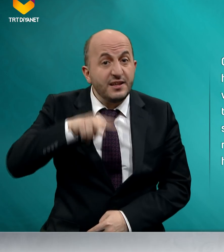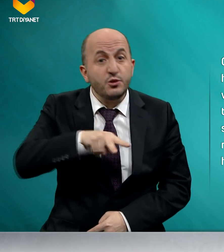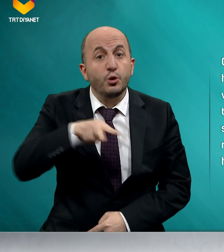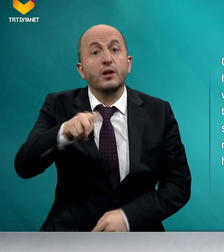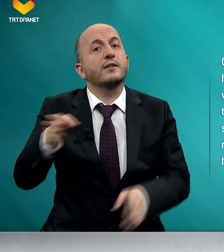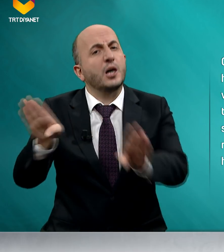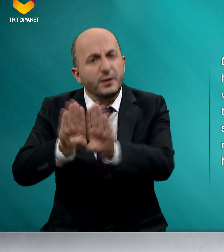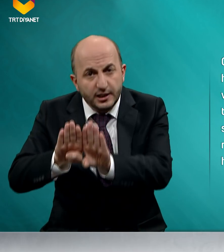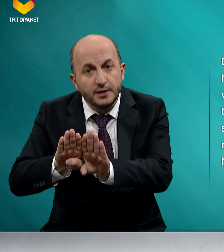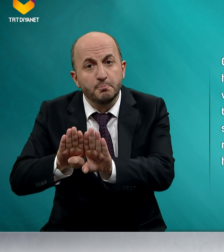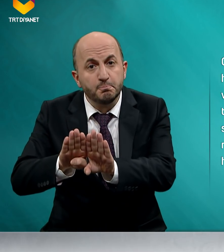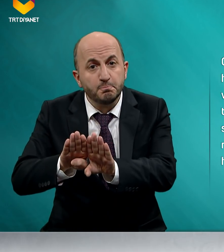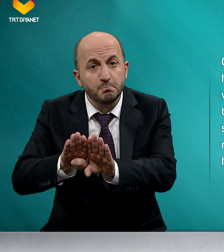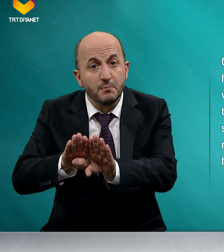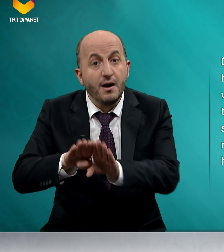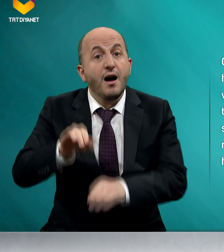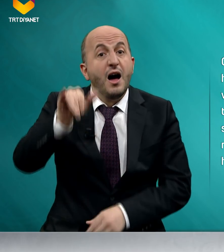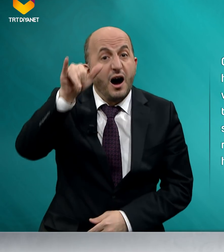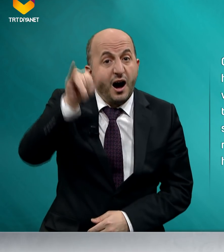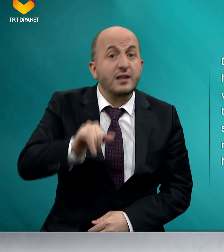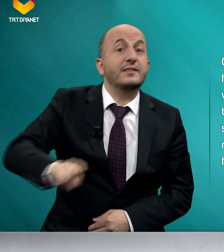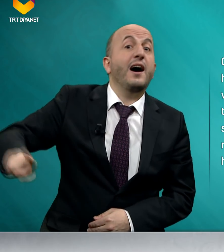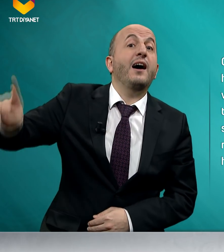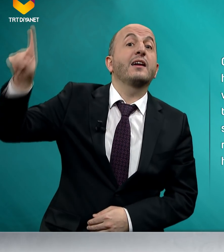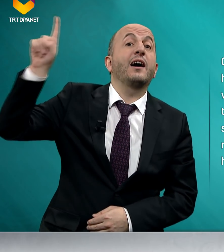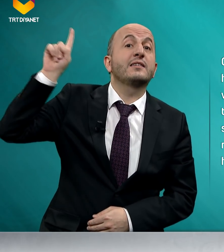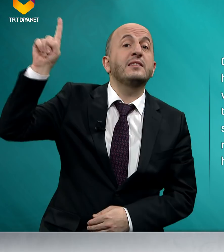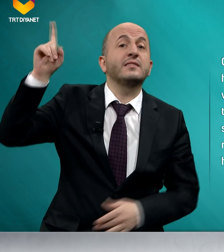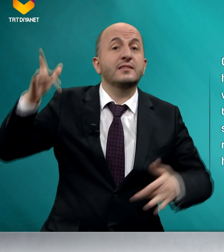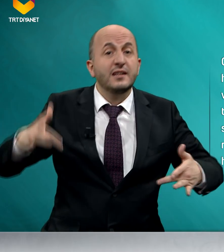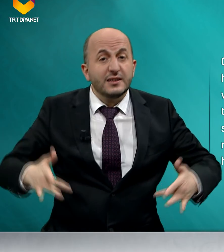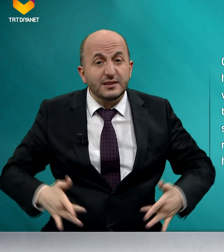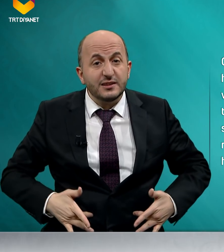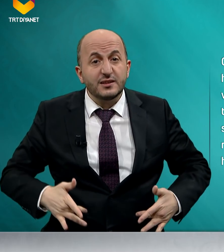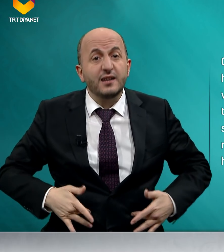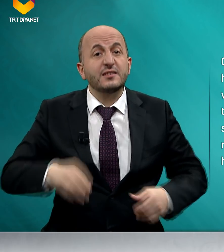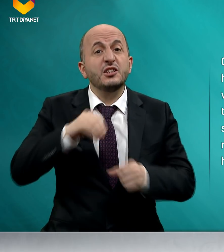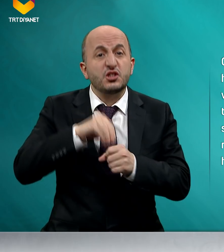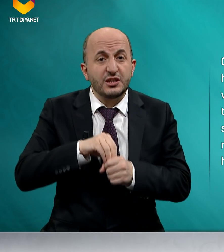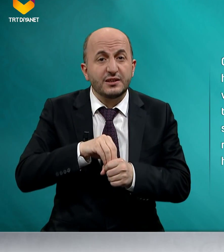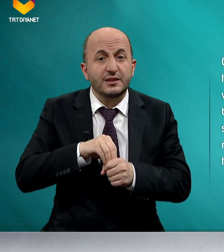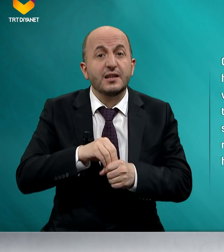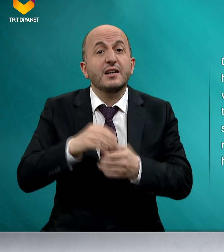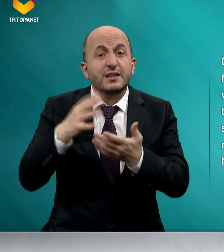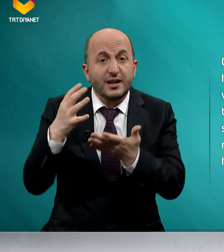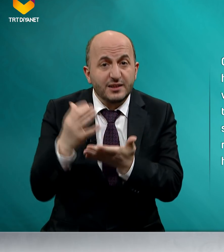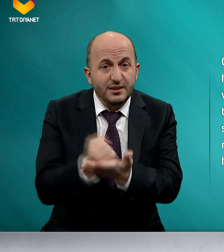yolları kapatalım. Hak Teala'nın rızası için kazanan